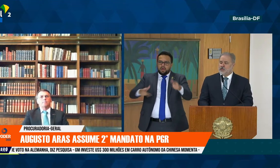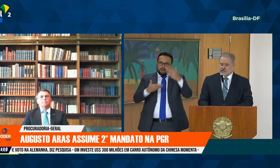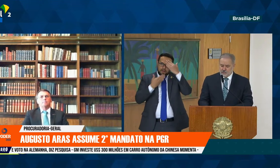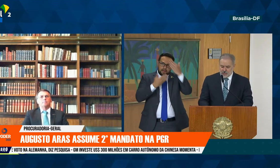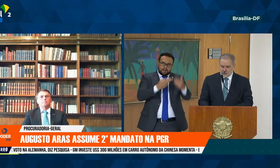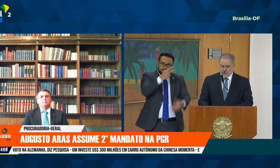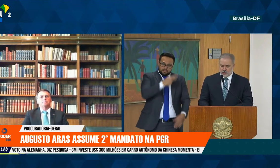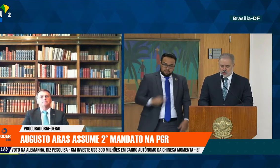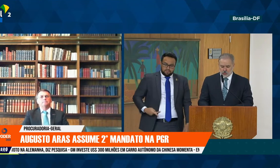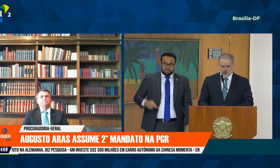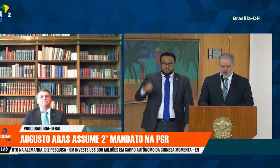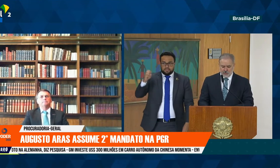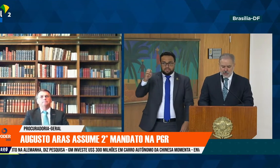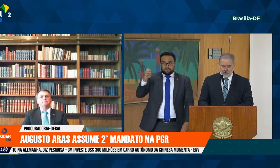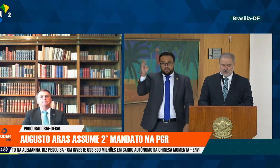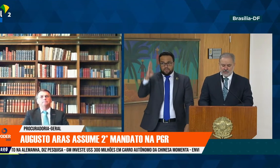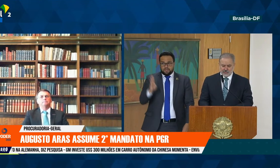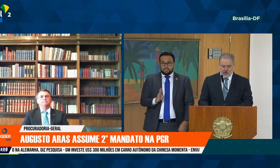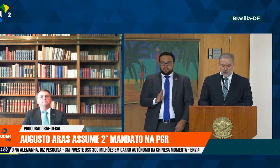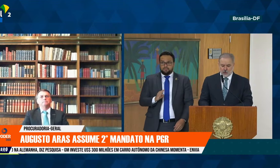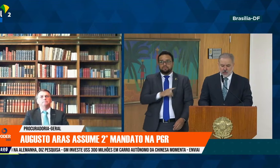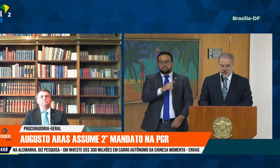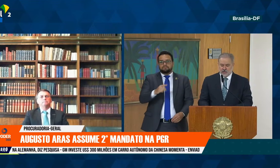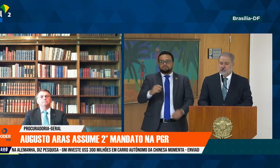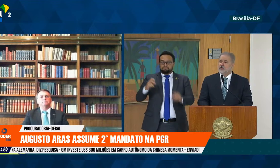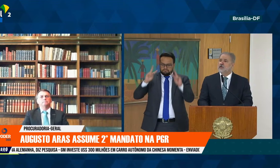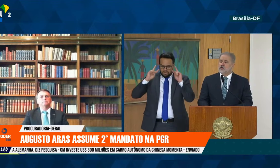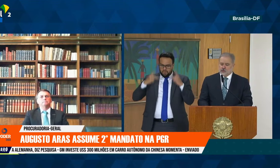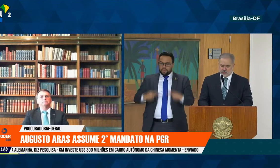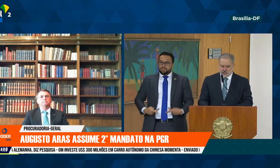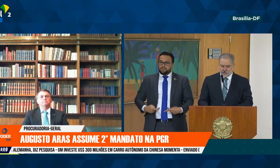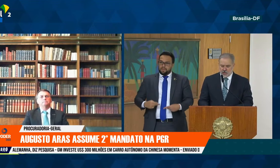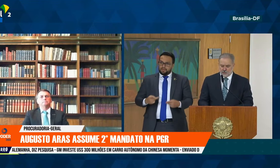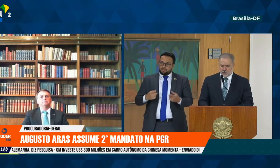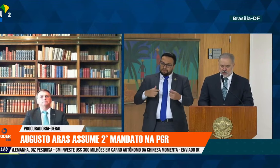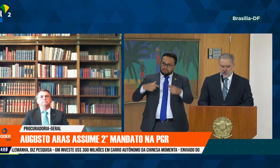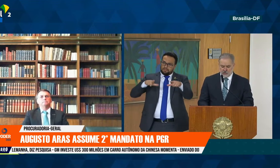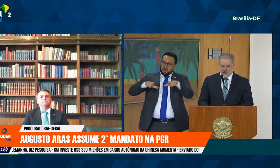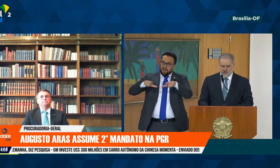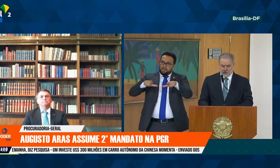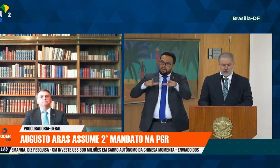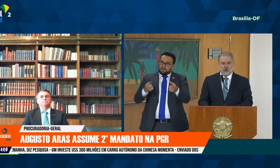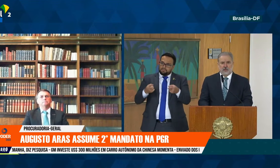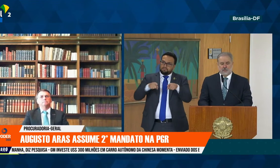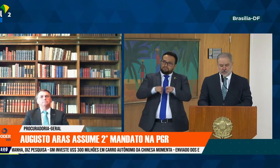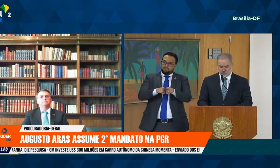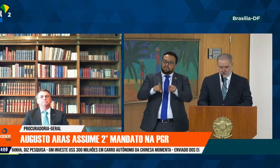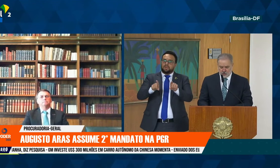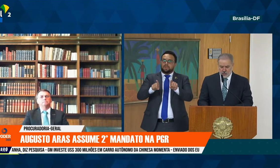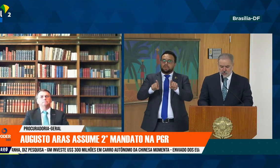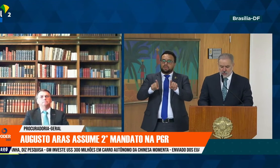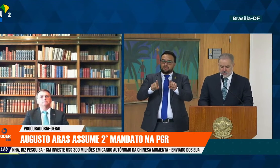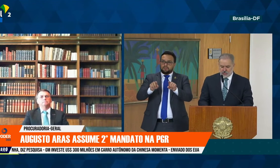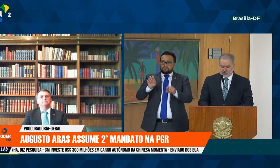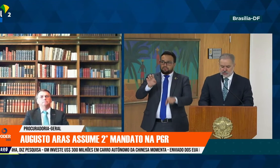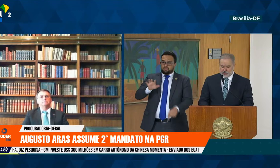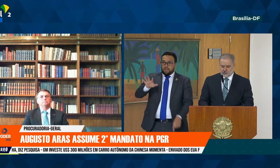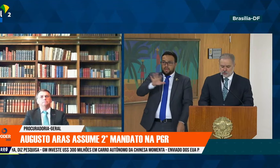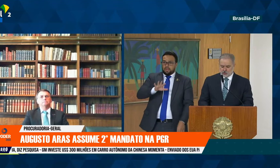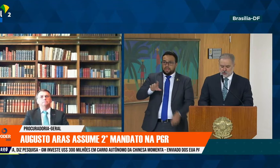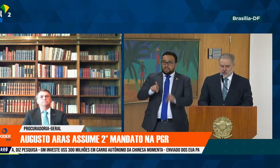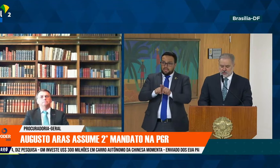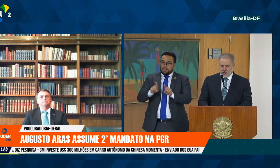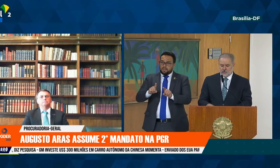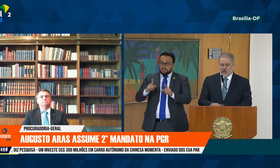pelo reconhecimento de nosso trabalho imparcial e coerente com o sistema republicano de freios e contrapesos, que nos